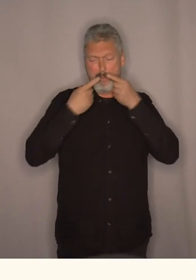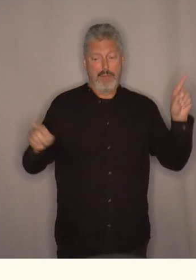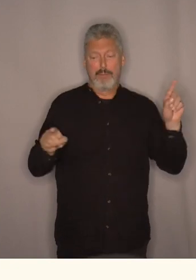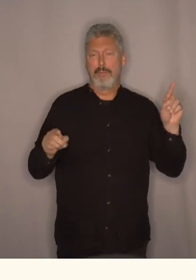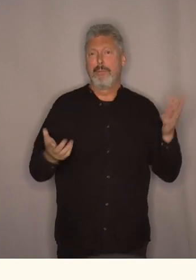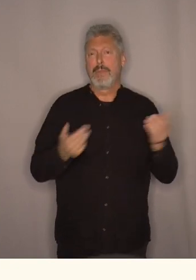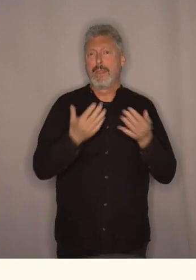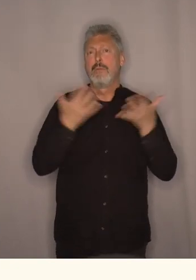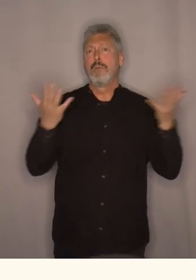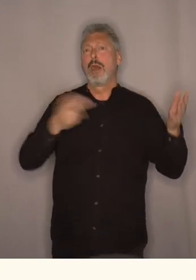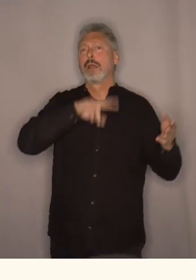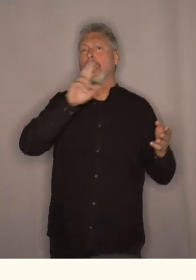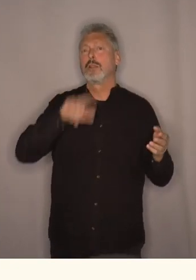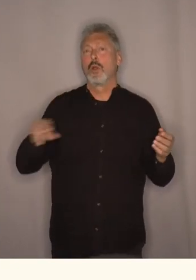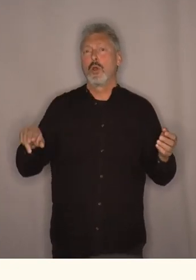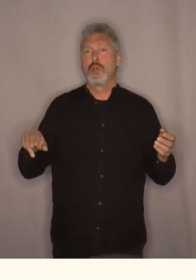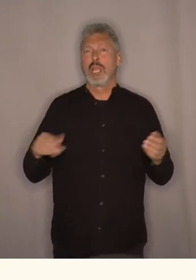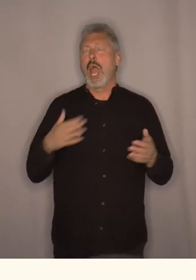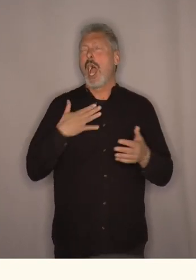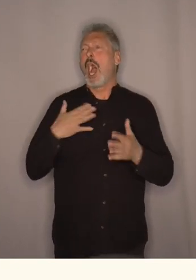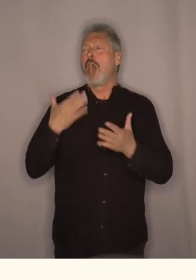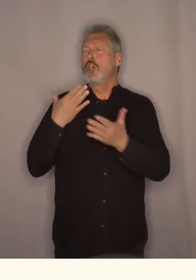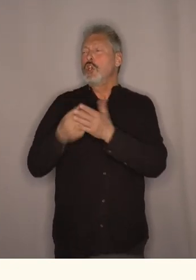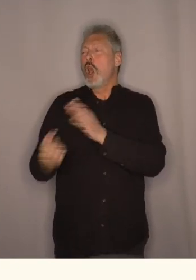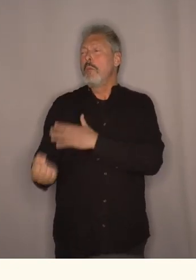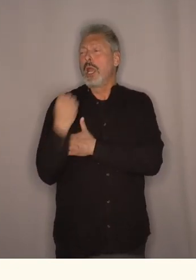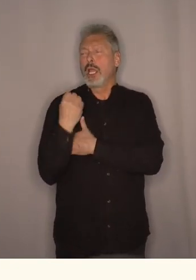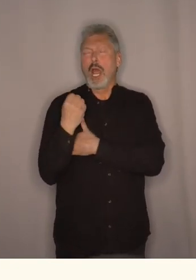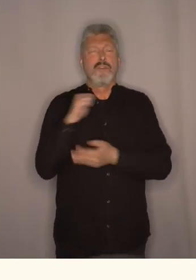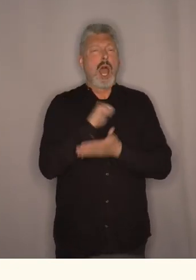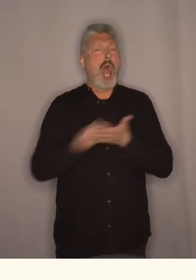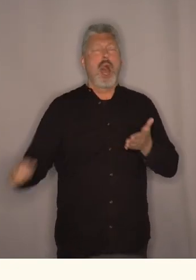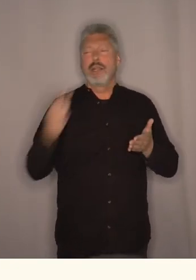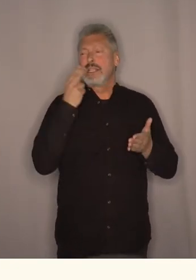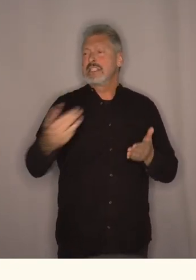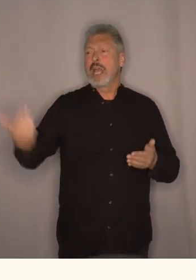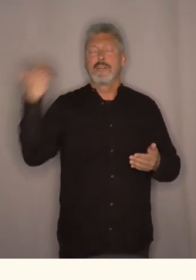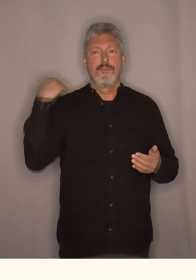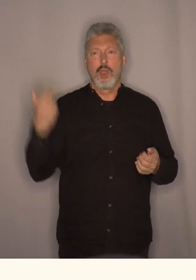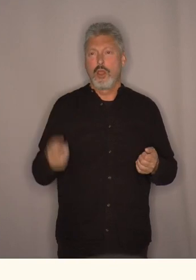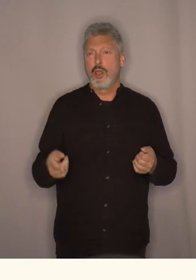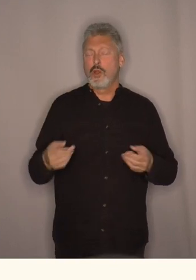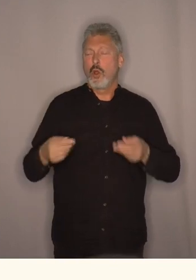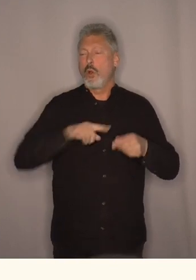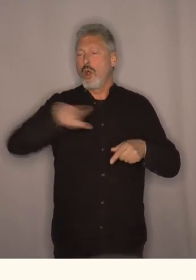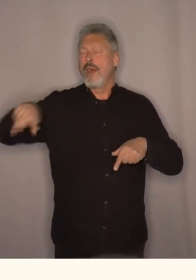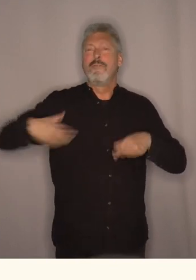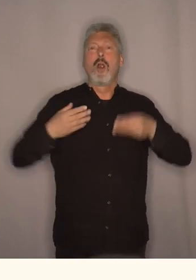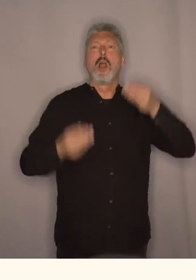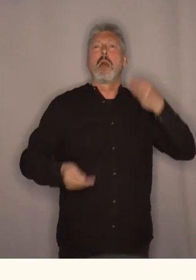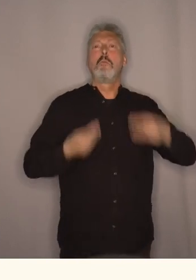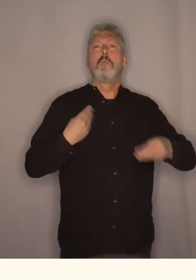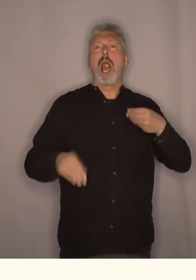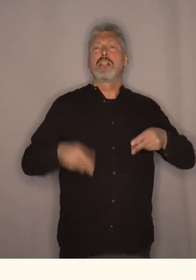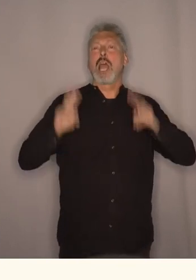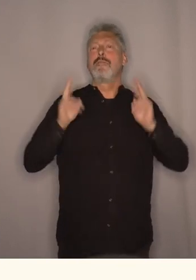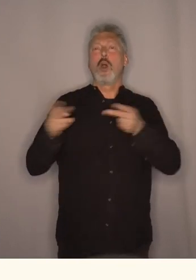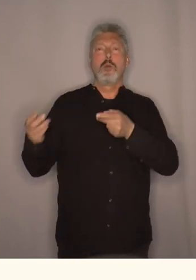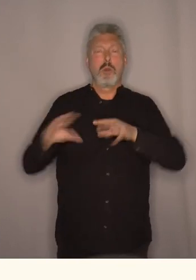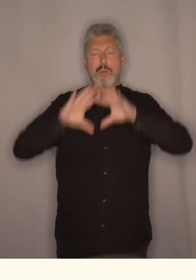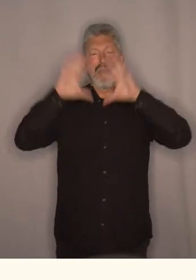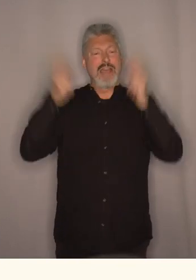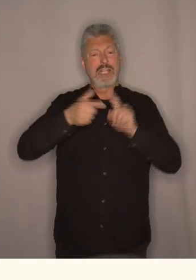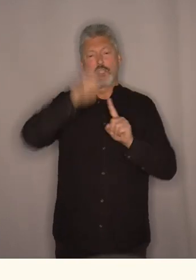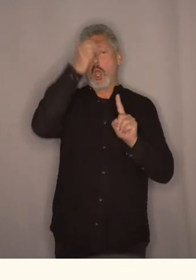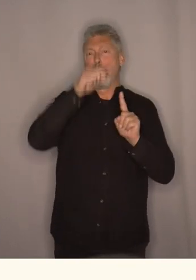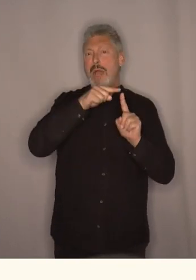Det er mange i Norge som har kjøpekraft som vi aldri har sett maken til tidligere og vårt materielle forbruk det er altså på verdenstoppen og det